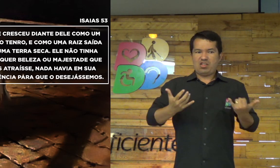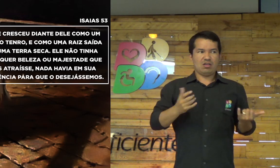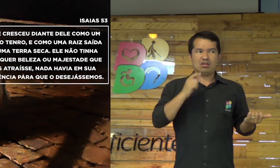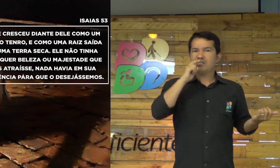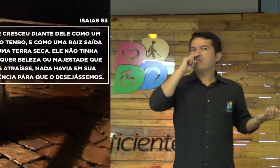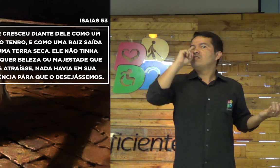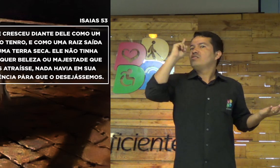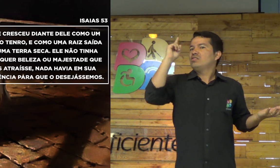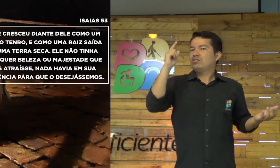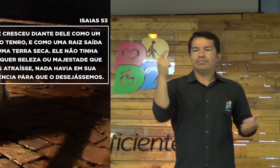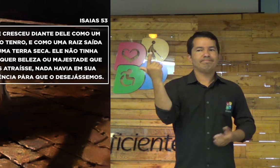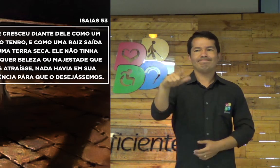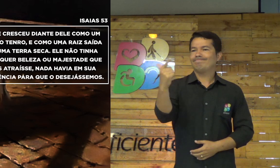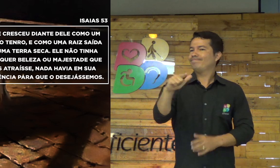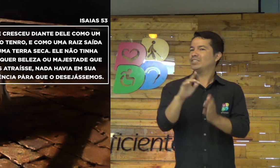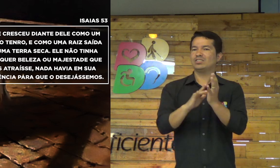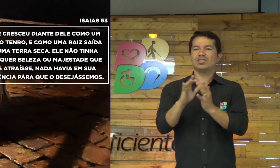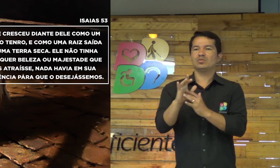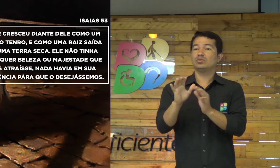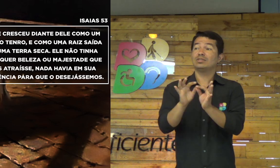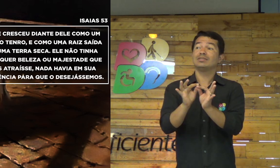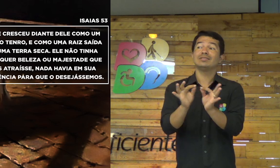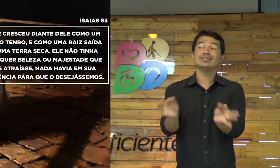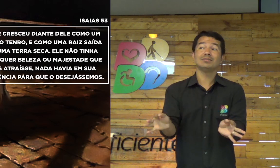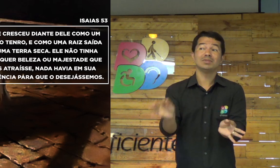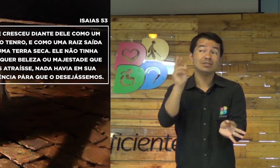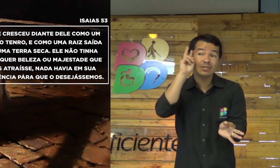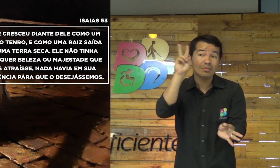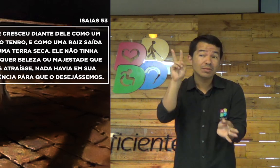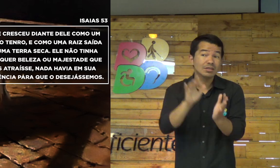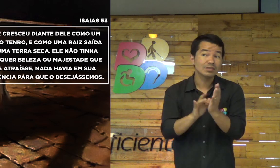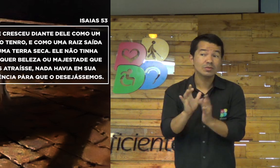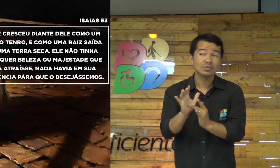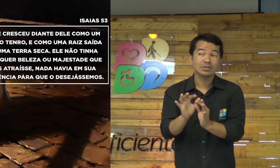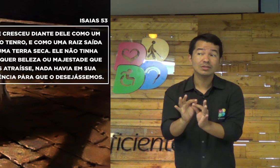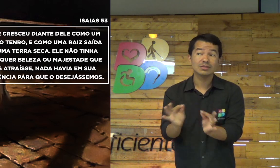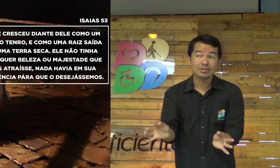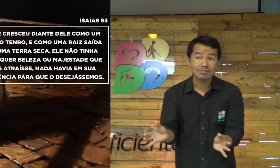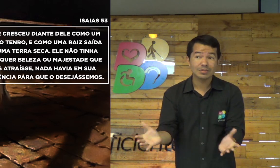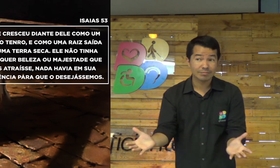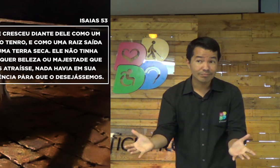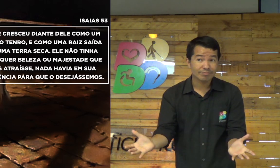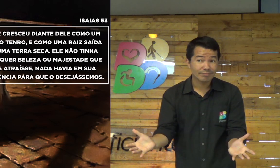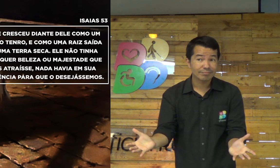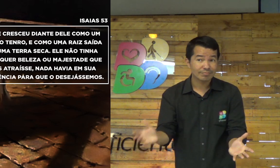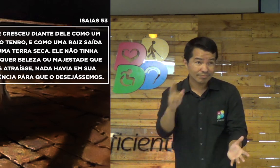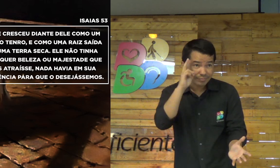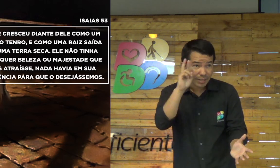verdade. Ele não tinha orgulho. Ele era simples. Lembra? Jesus era simples.